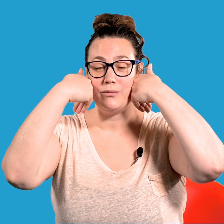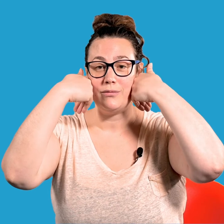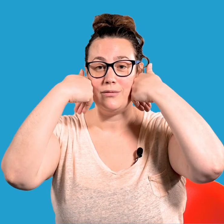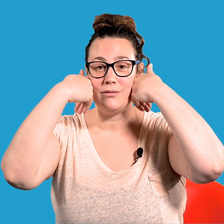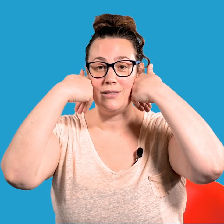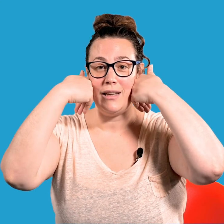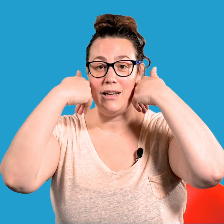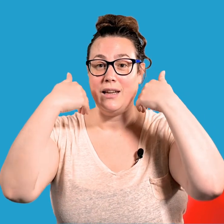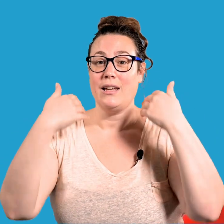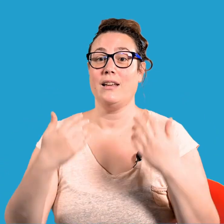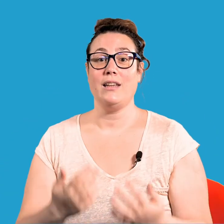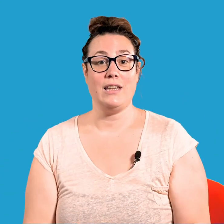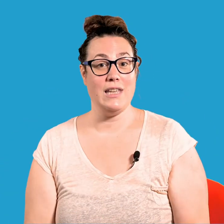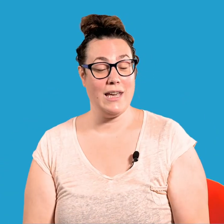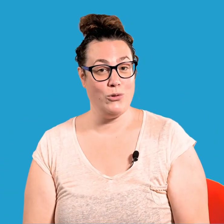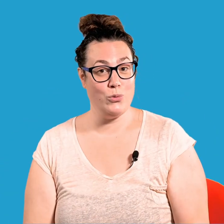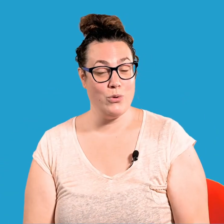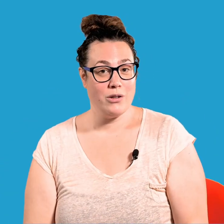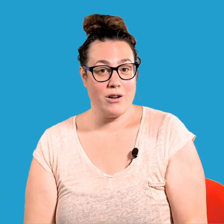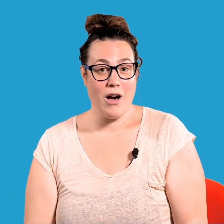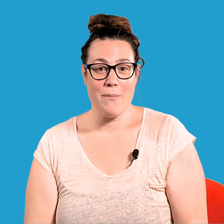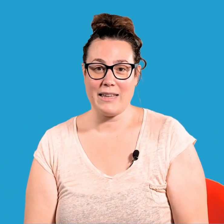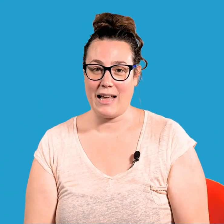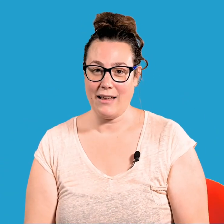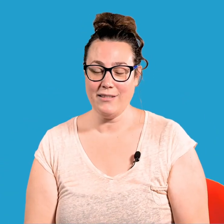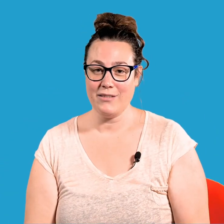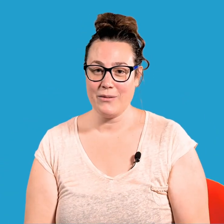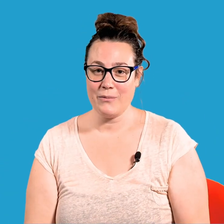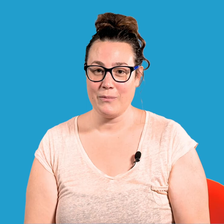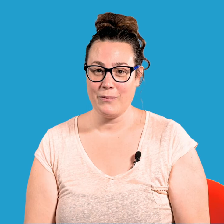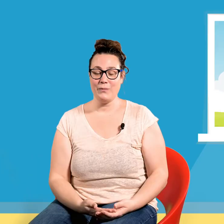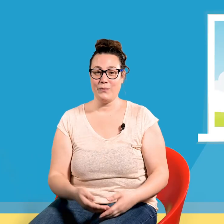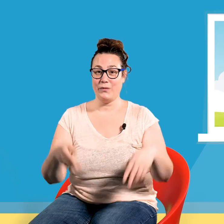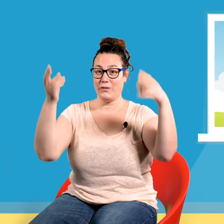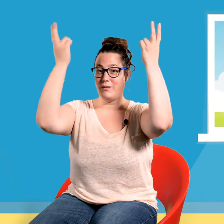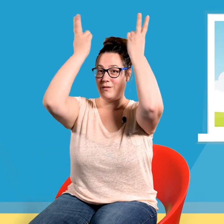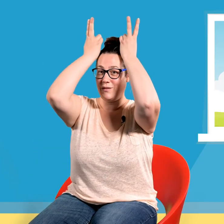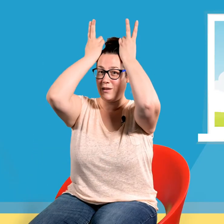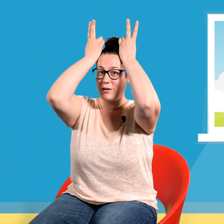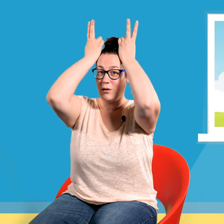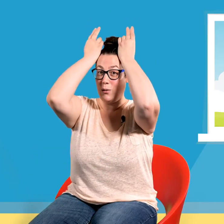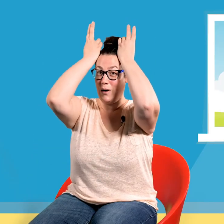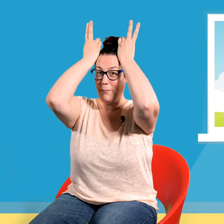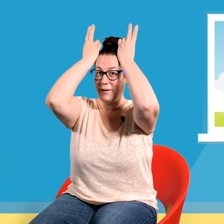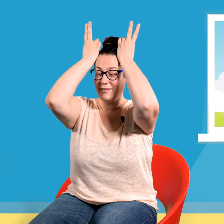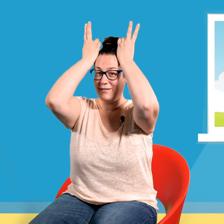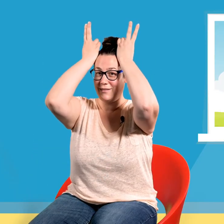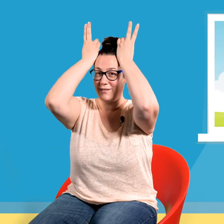! Qui est doux comme un câlin ? Le lapin ! !